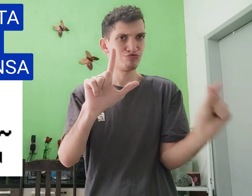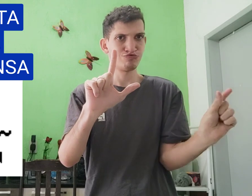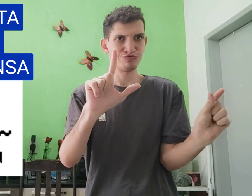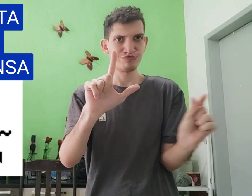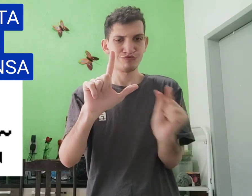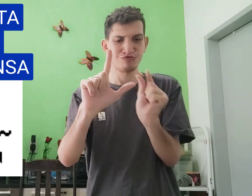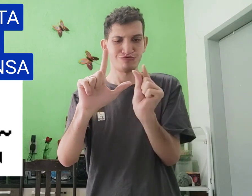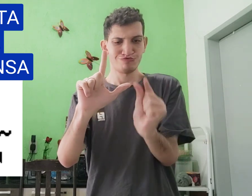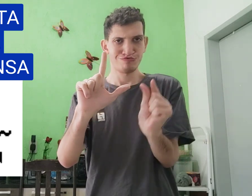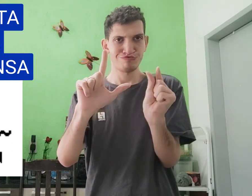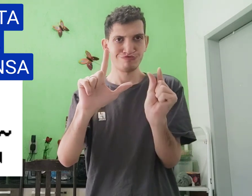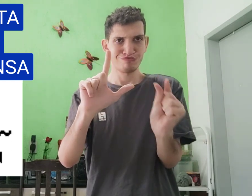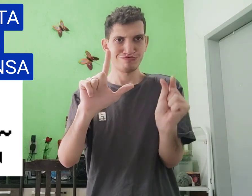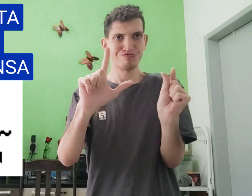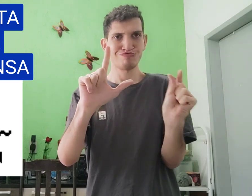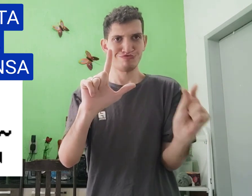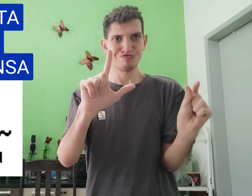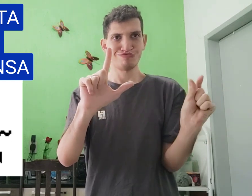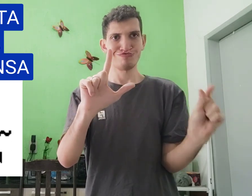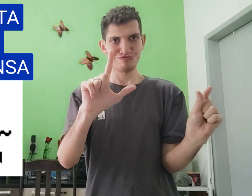com esse movimento. Assim, ó.